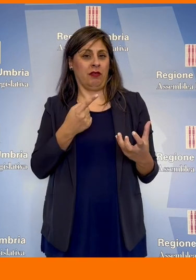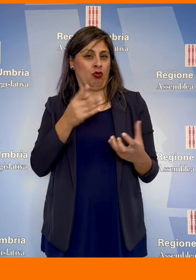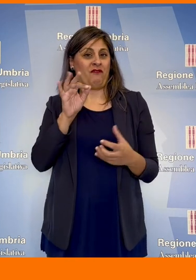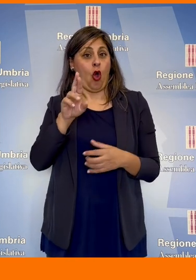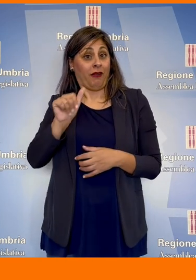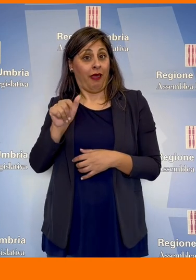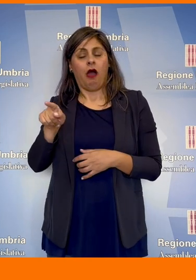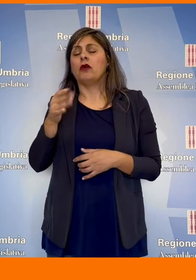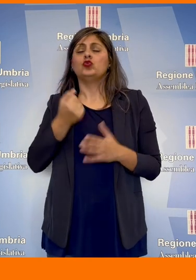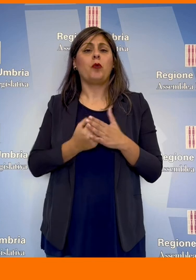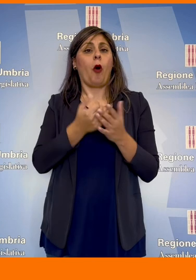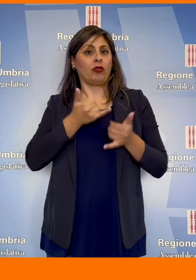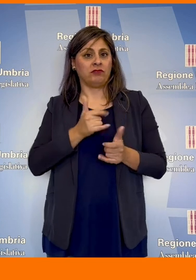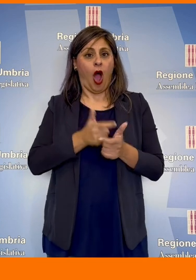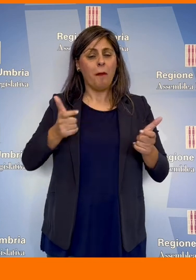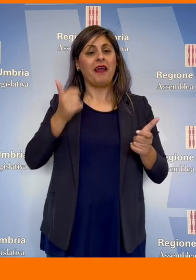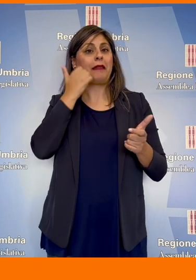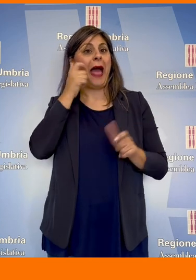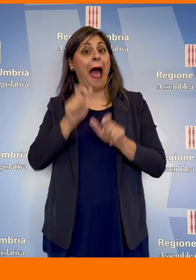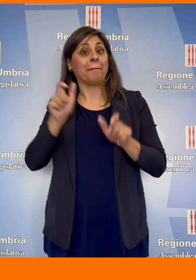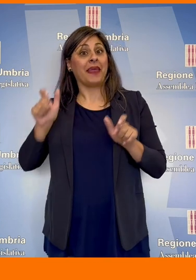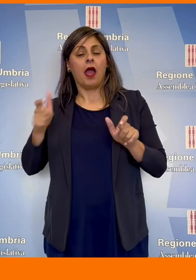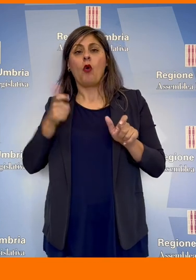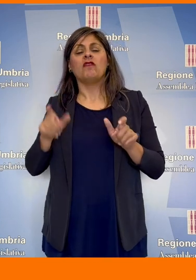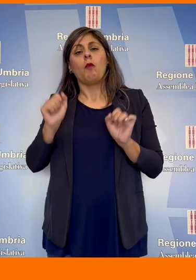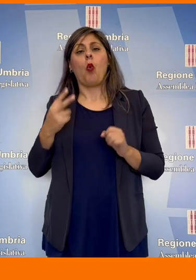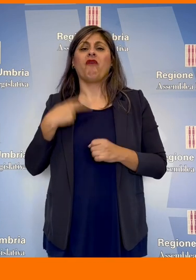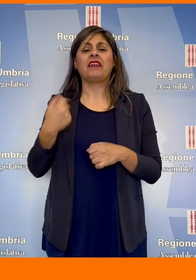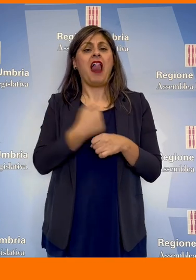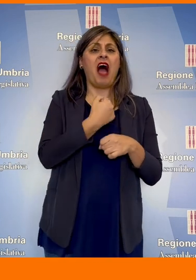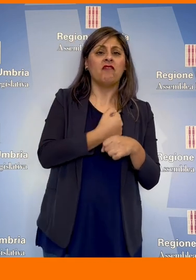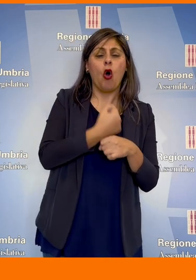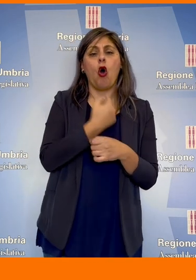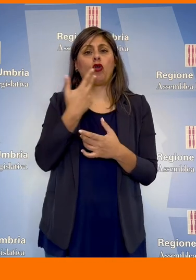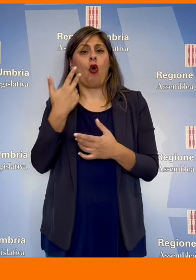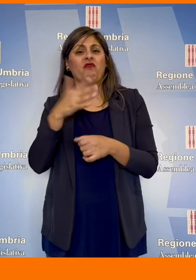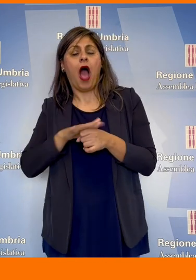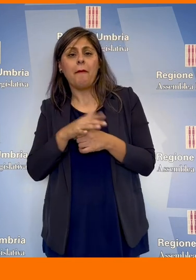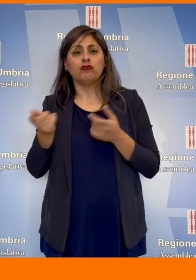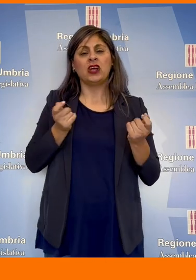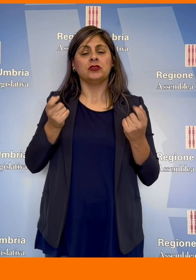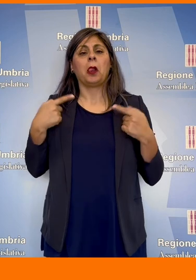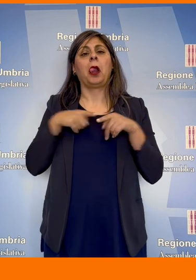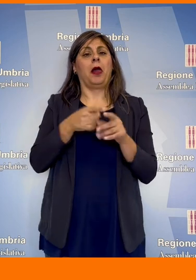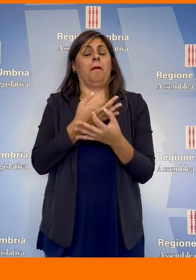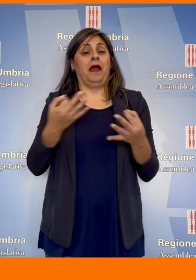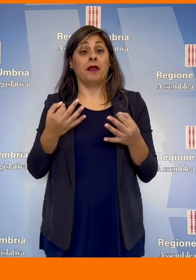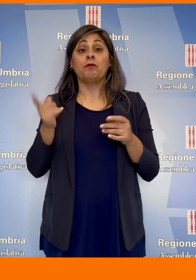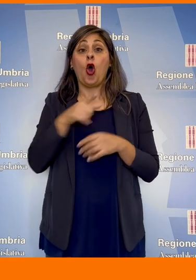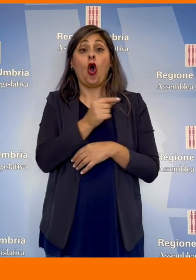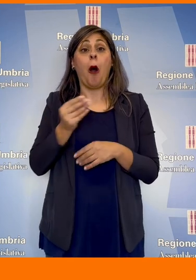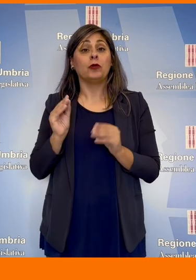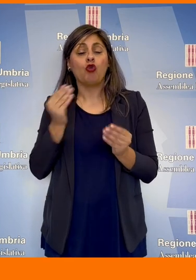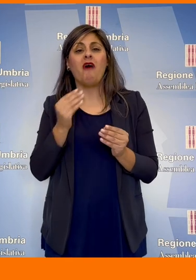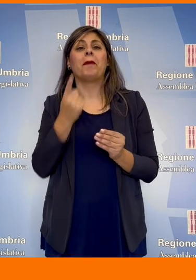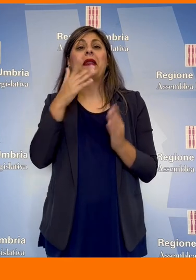Fora, a sostegno della natalità, delle mamme, affinché possano conciliare la vita lavorativa con quella familiare per le giovani coppie,